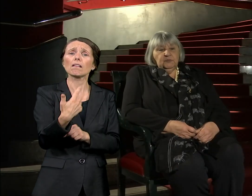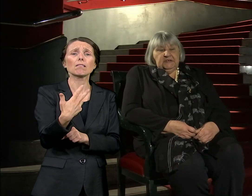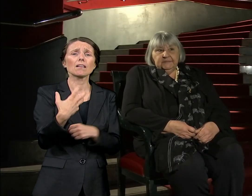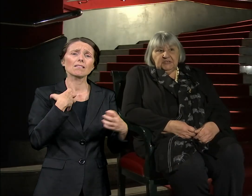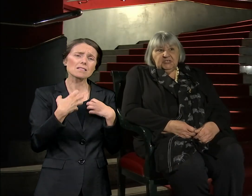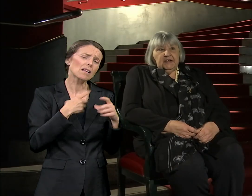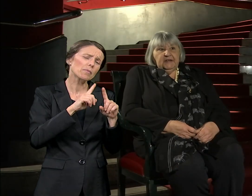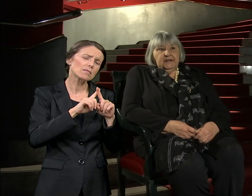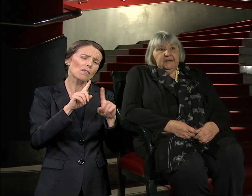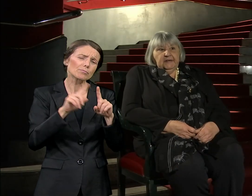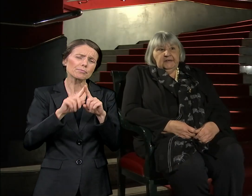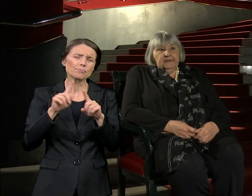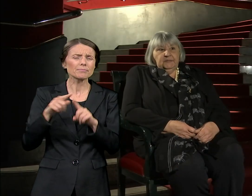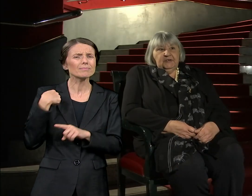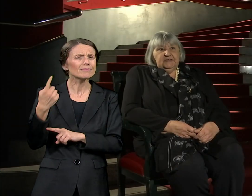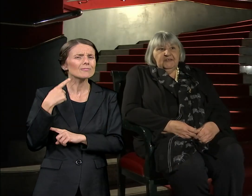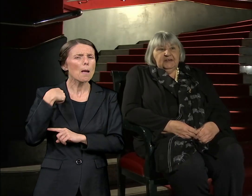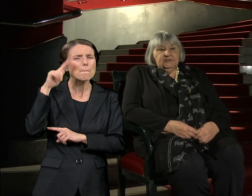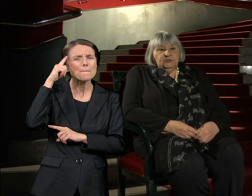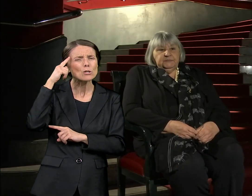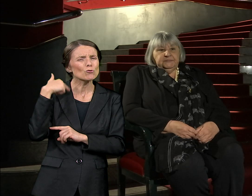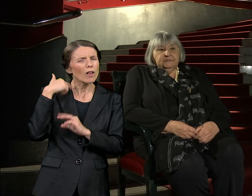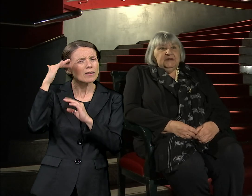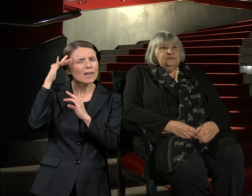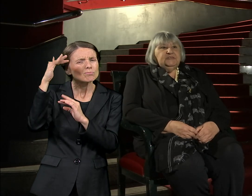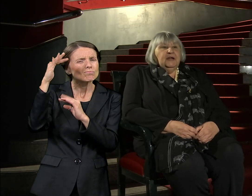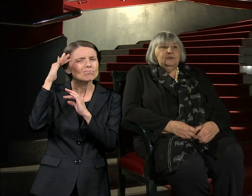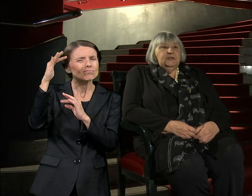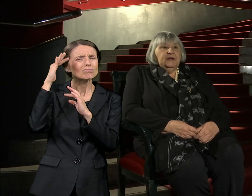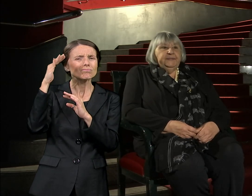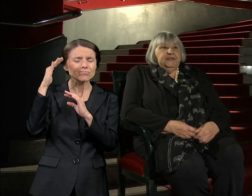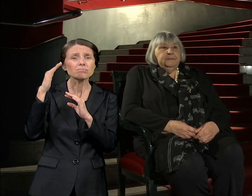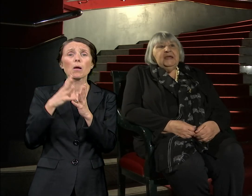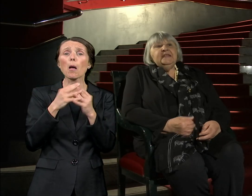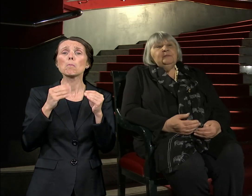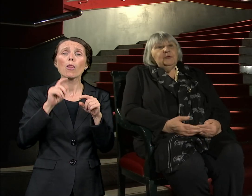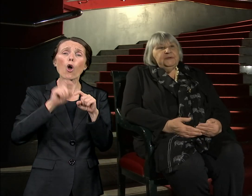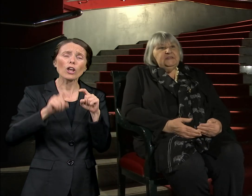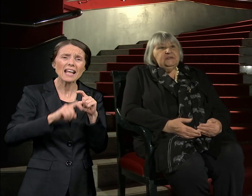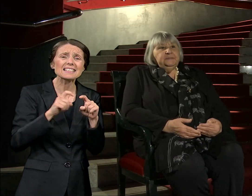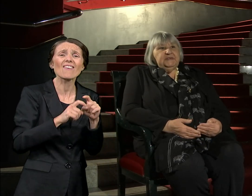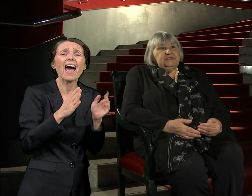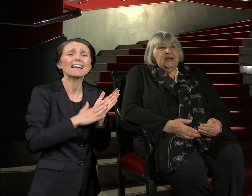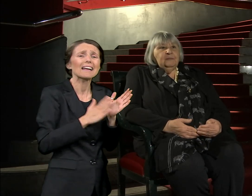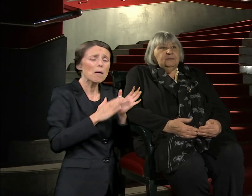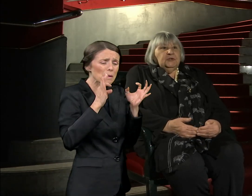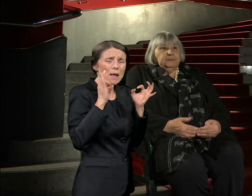Isto smo razmišljali. Mnogi stvari smo bili u stanju da menjamo pred